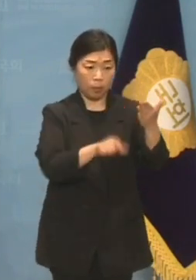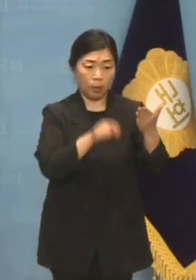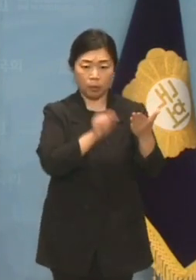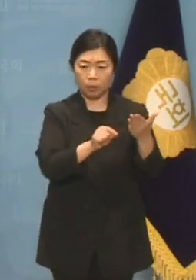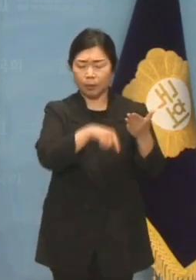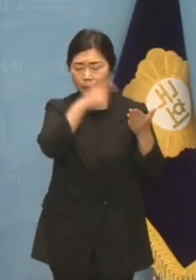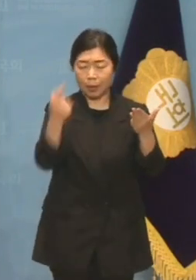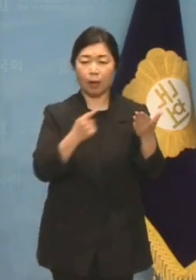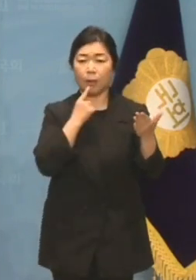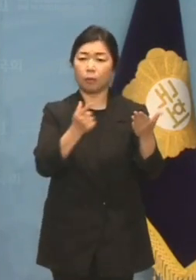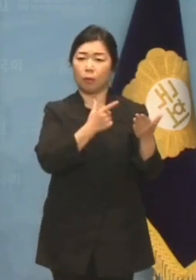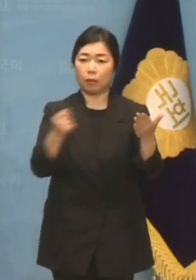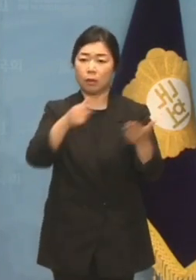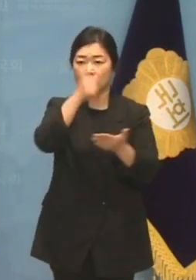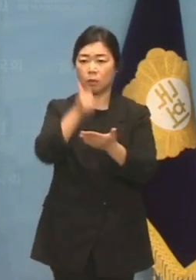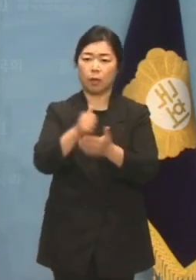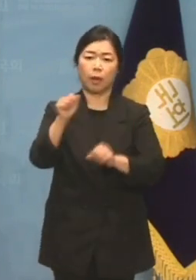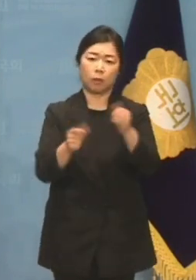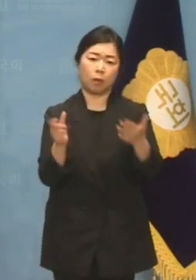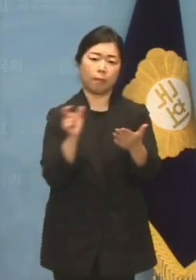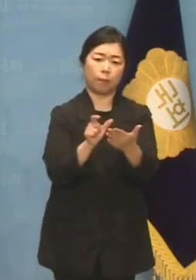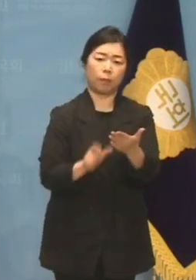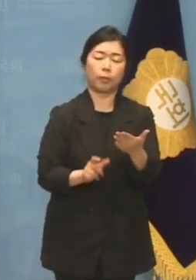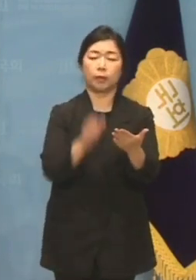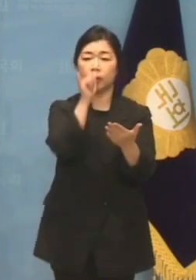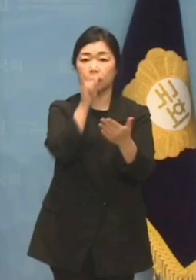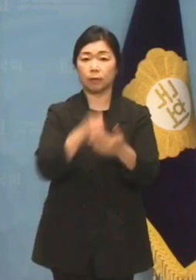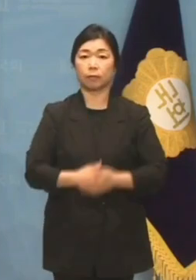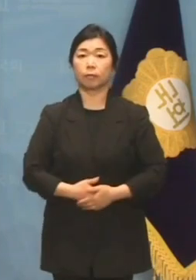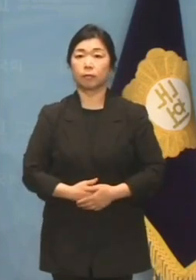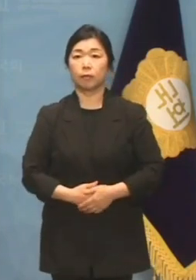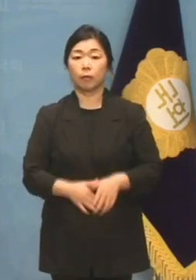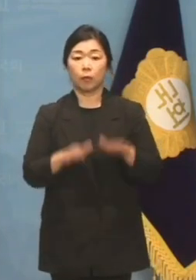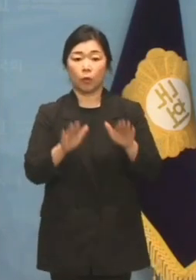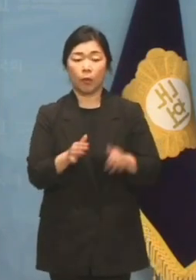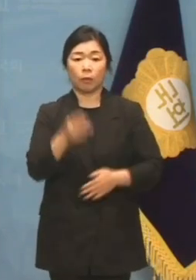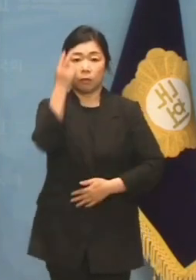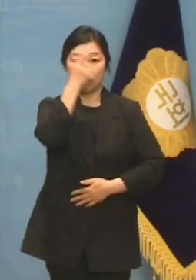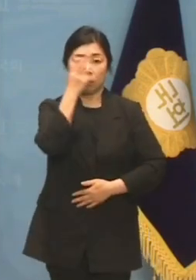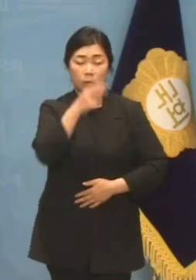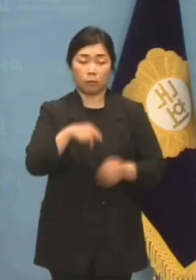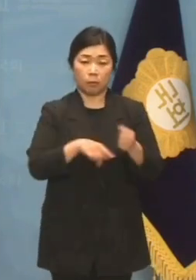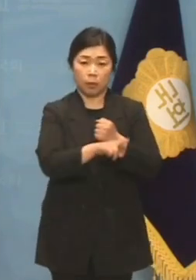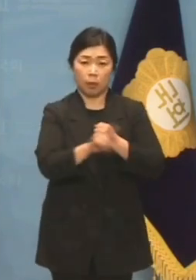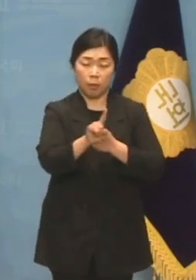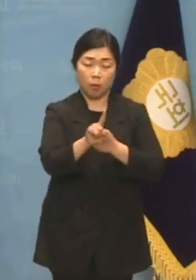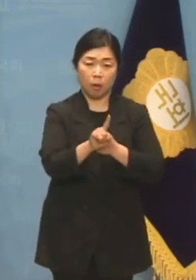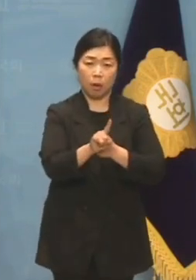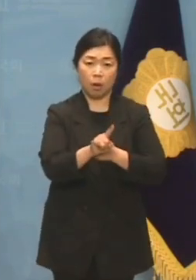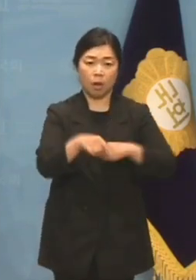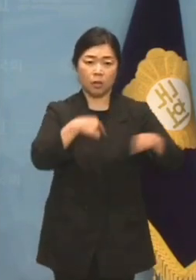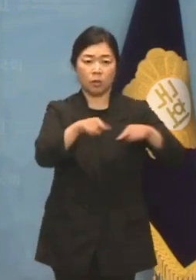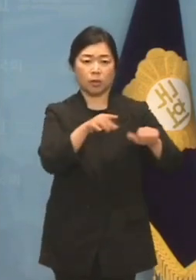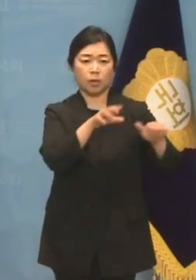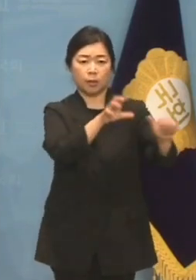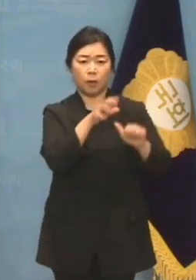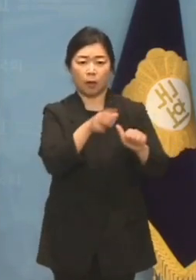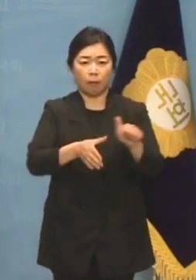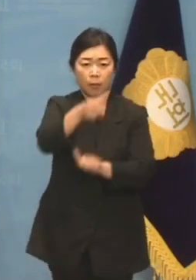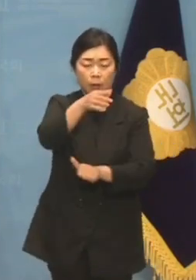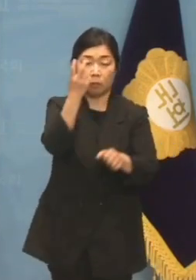것입니다. 하나 더 확실한 것은 이번 수사는 정치 수사가 아니라 비리를 저지른